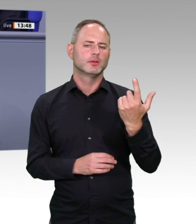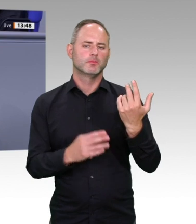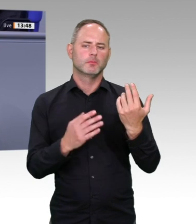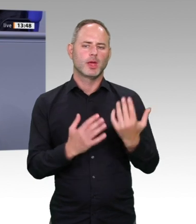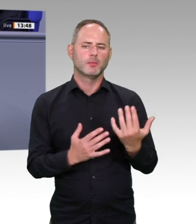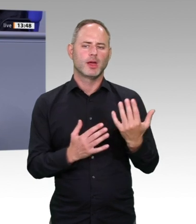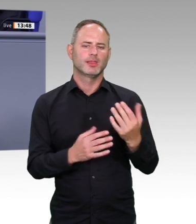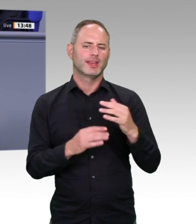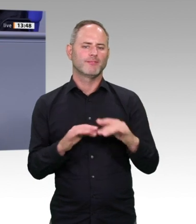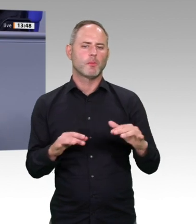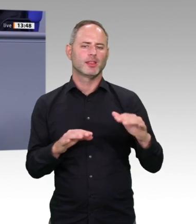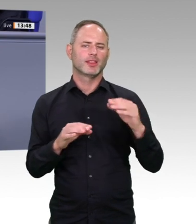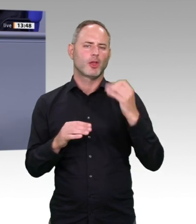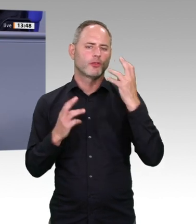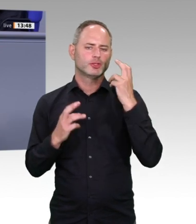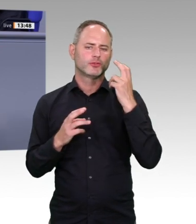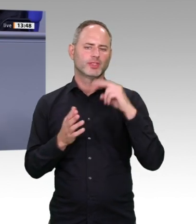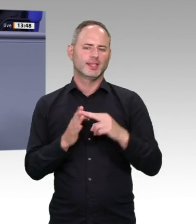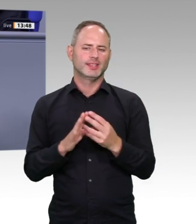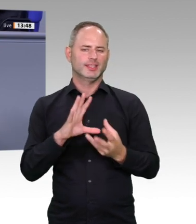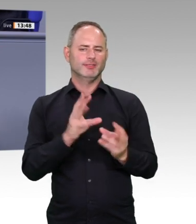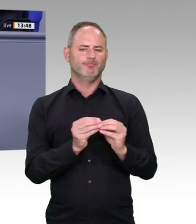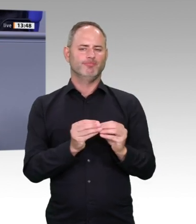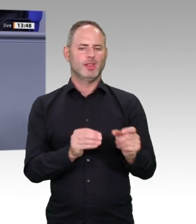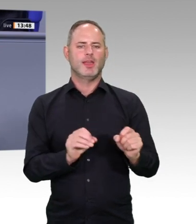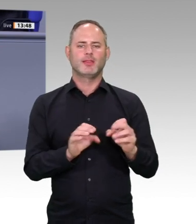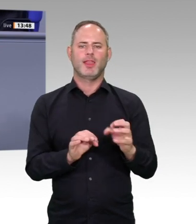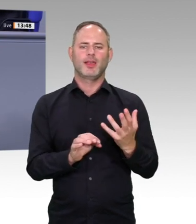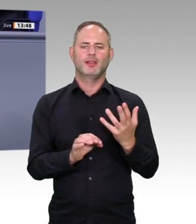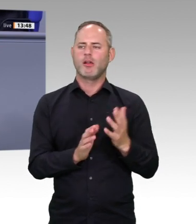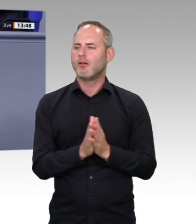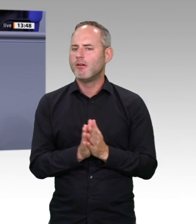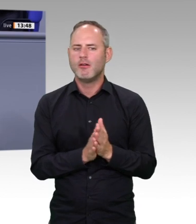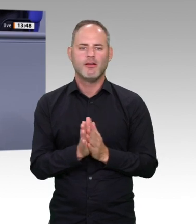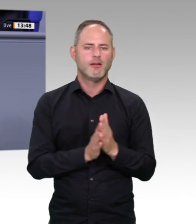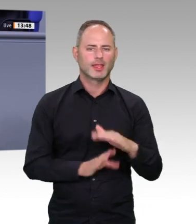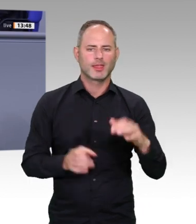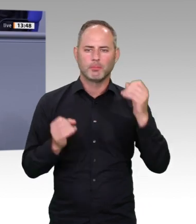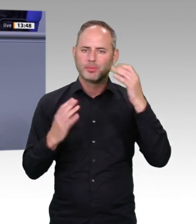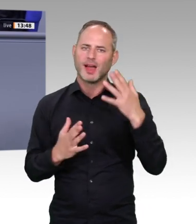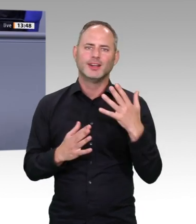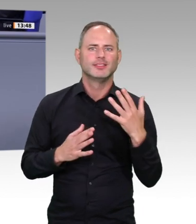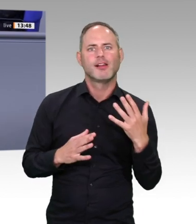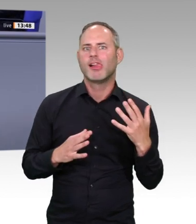und stehen wir und stärken wir für die Bildung, für die nachhaltige Entwicklung. Dankeschön.